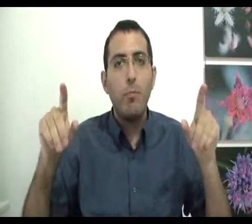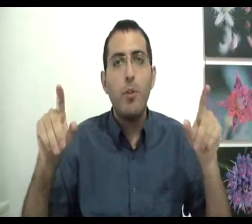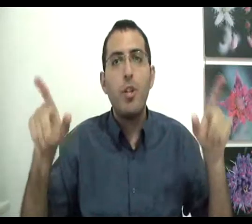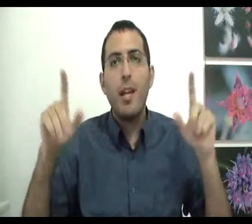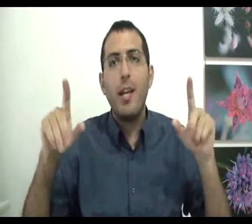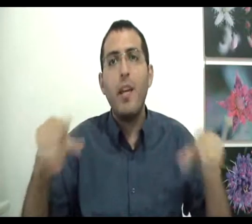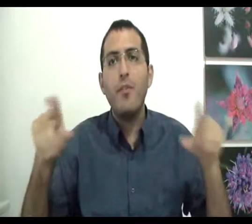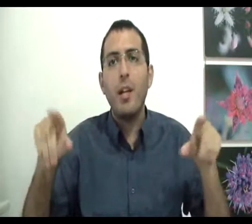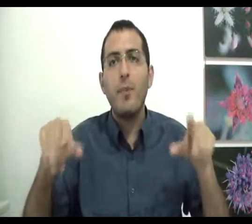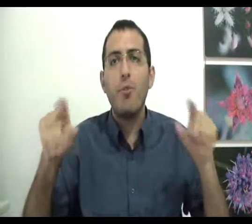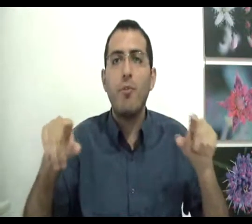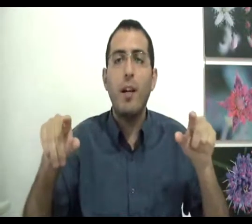שאי אפשר למצוא תשובה